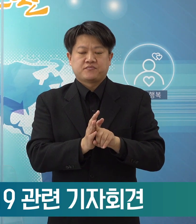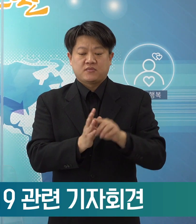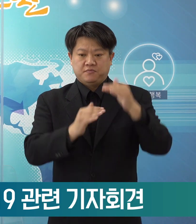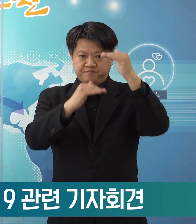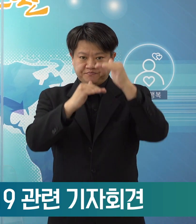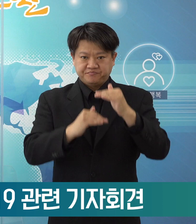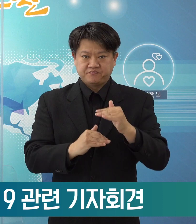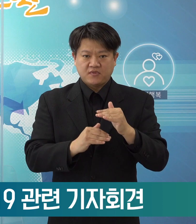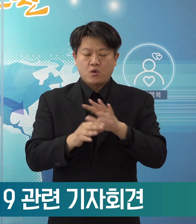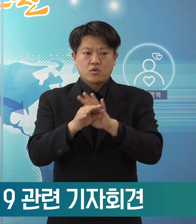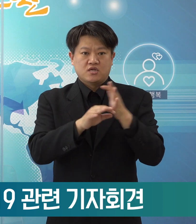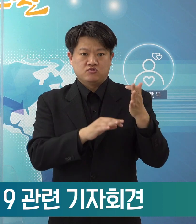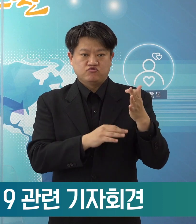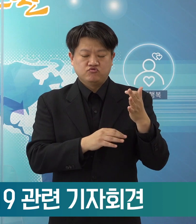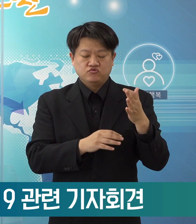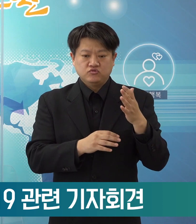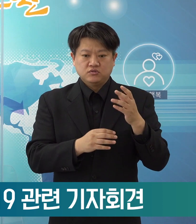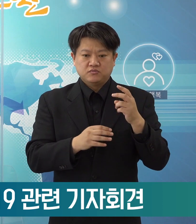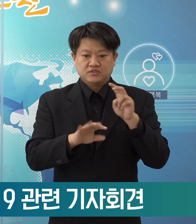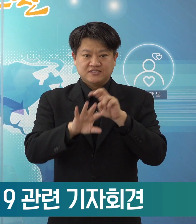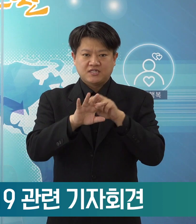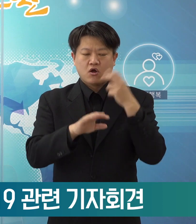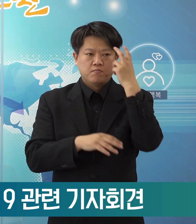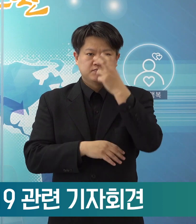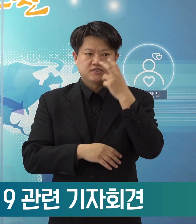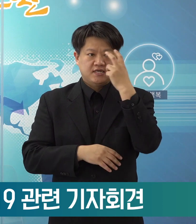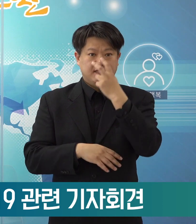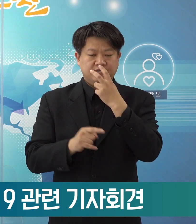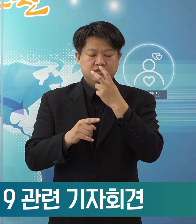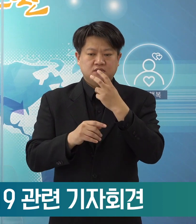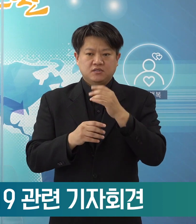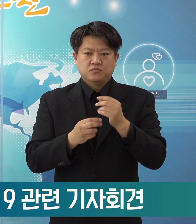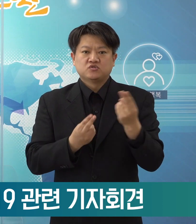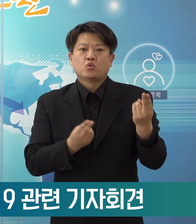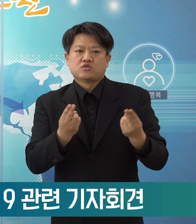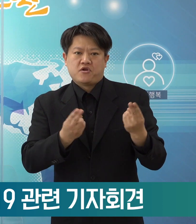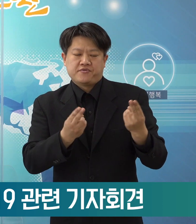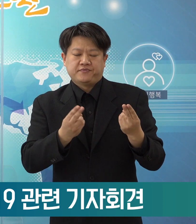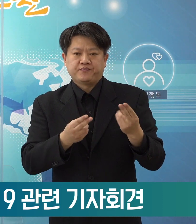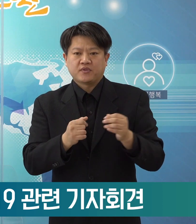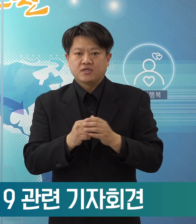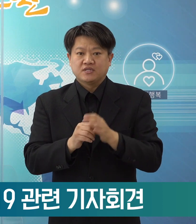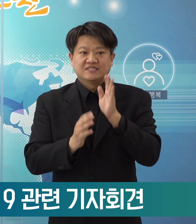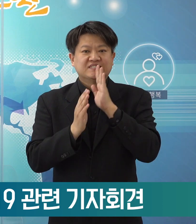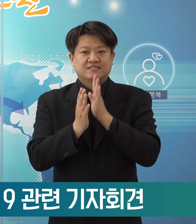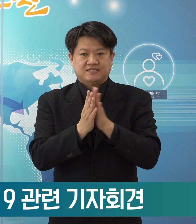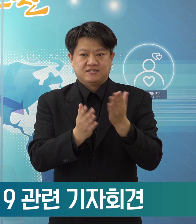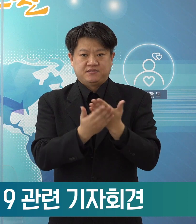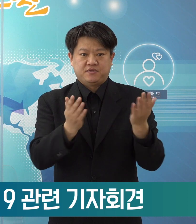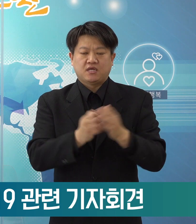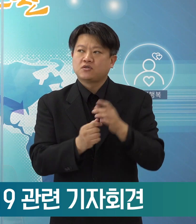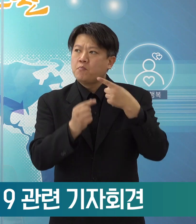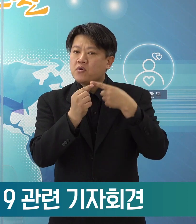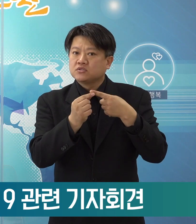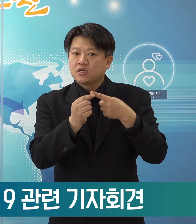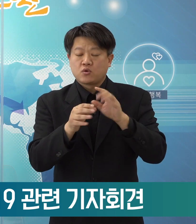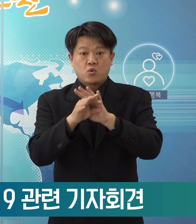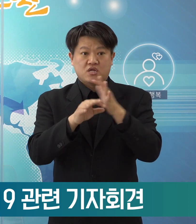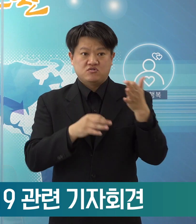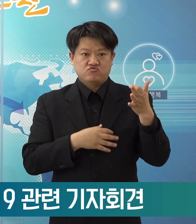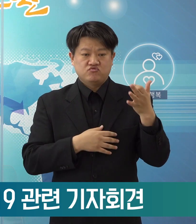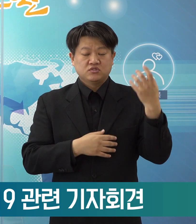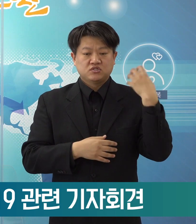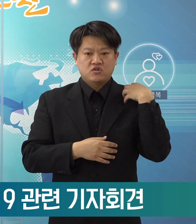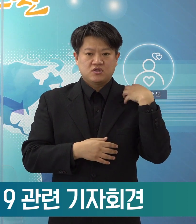코로나19 진단검사를 조정하여 시행합니다. 첫째, 코로나19